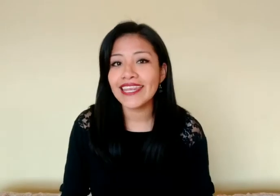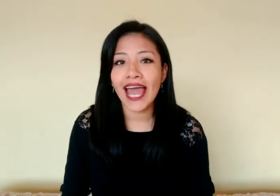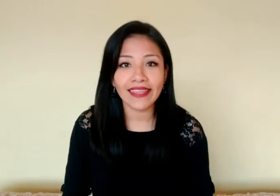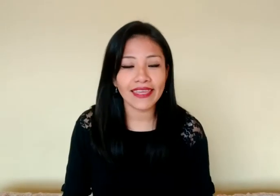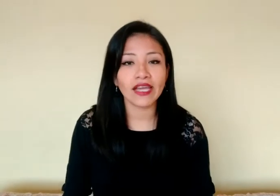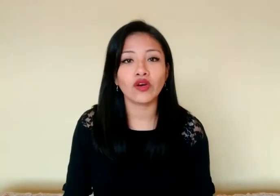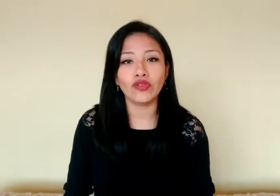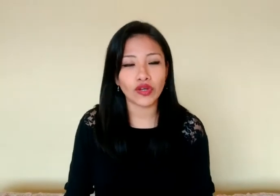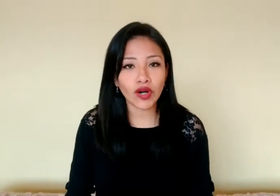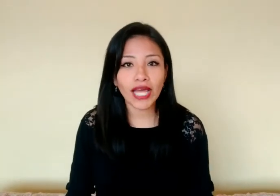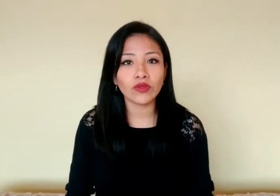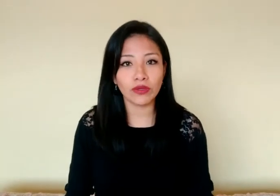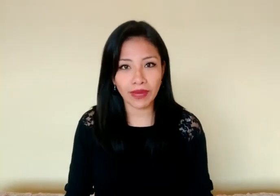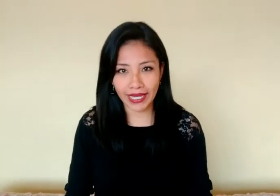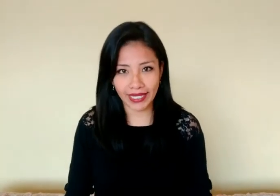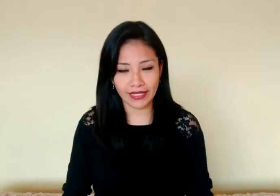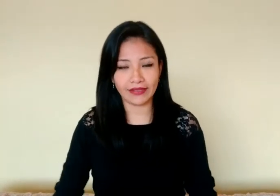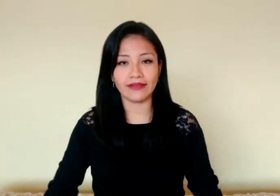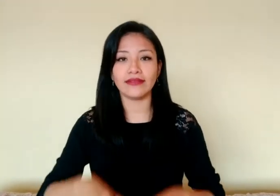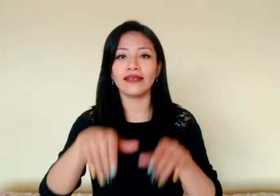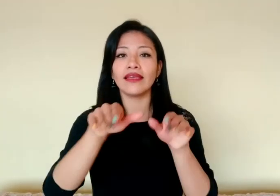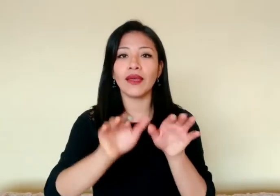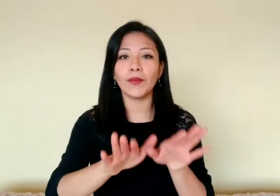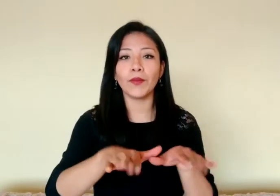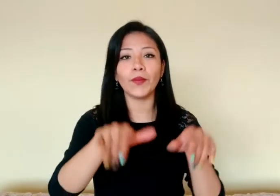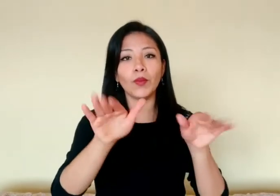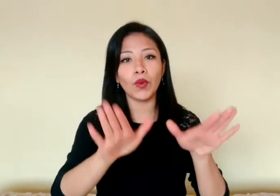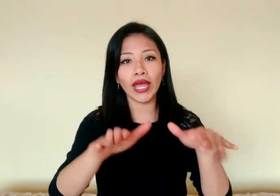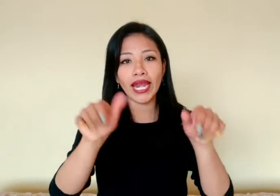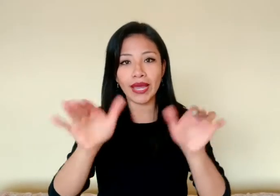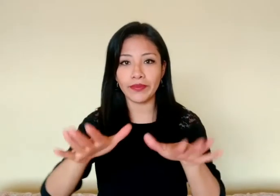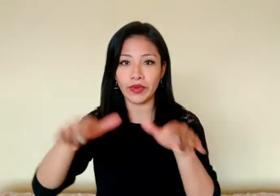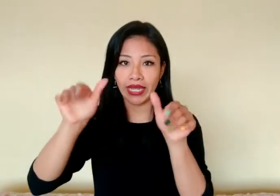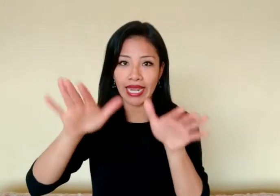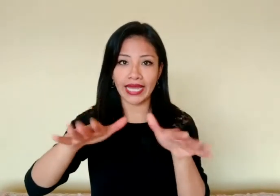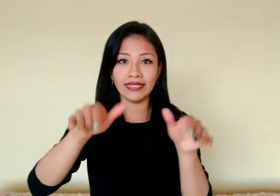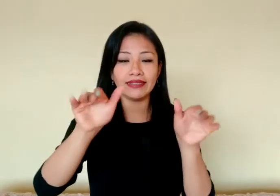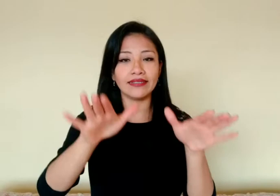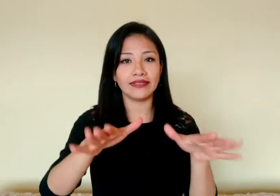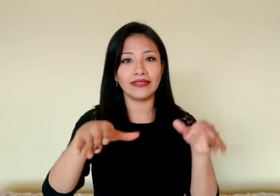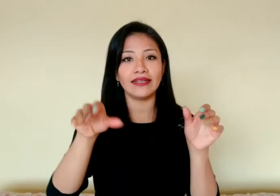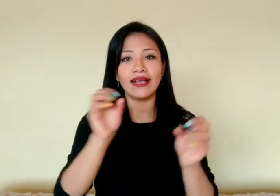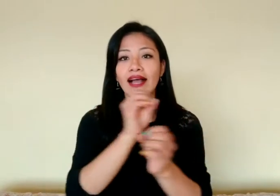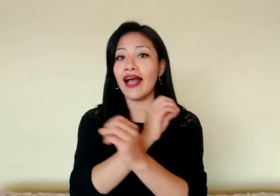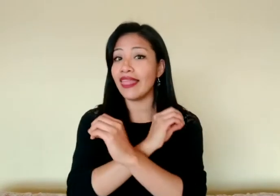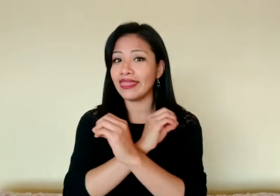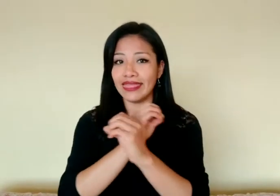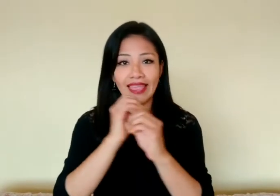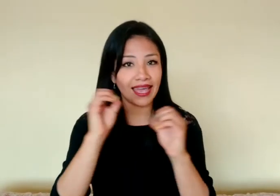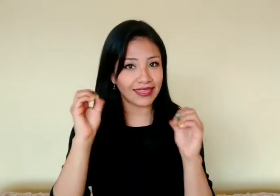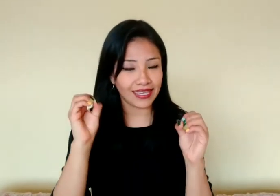nadie controla tu imagen. Vuela, vuela, nadie